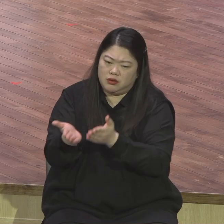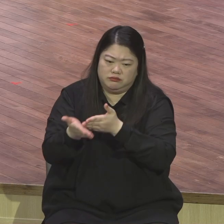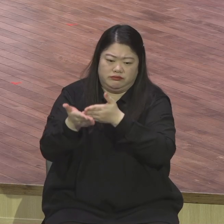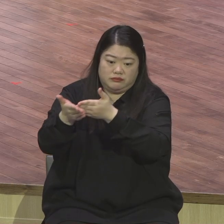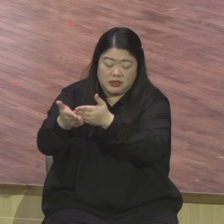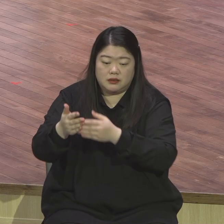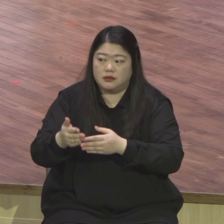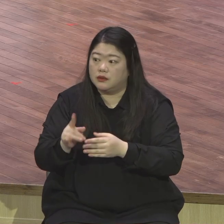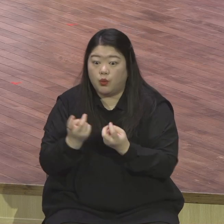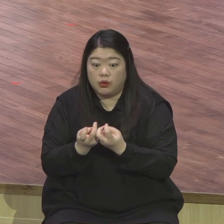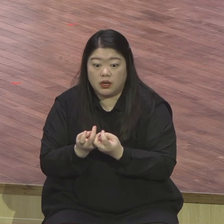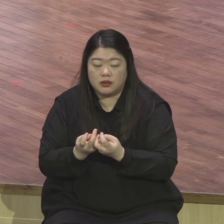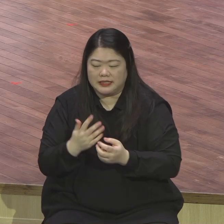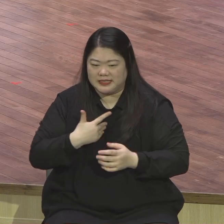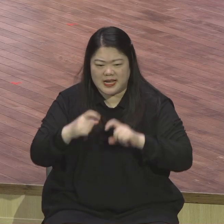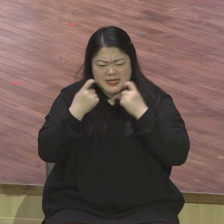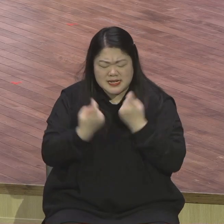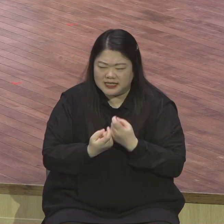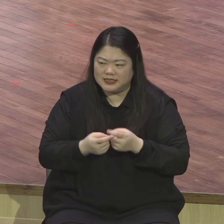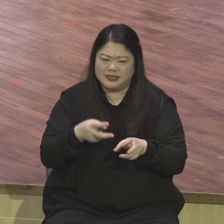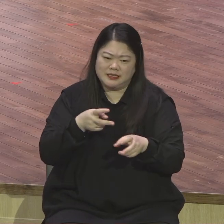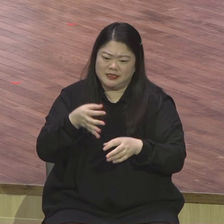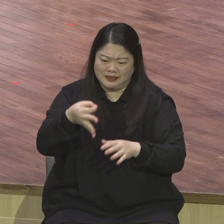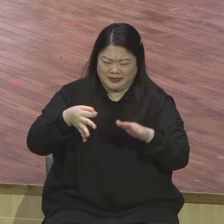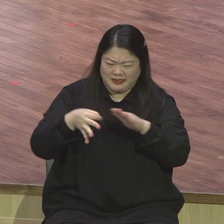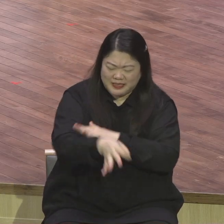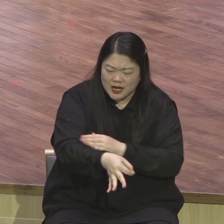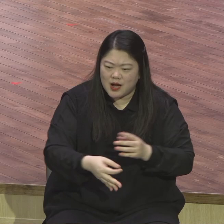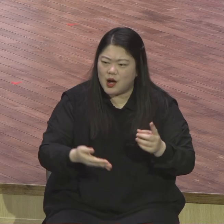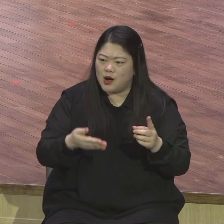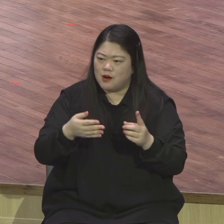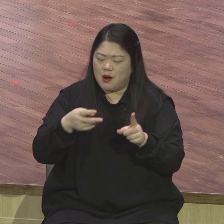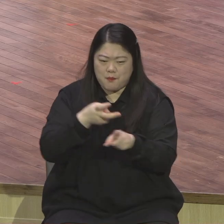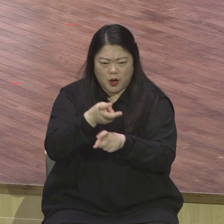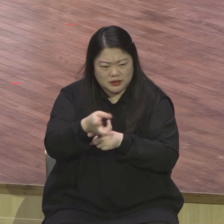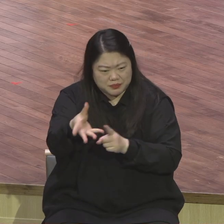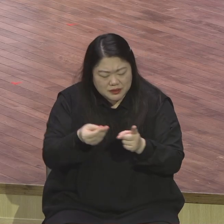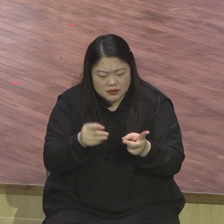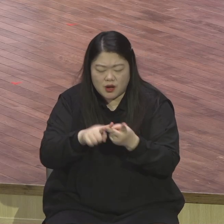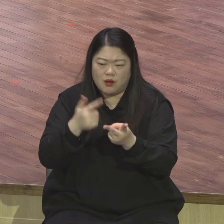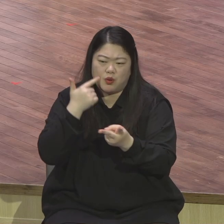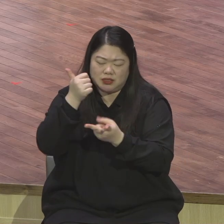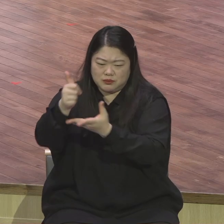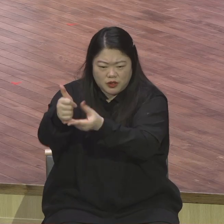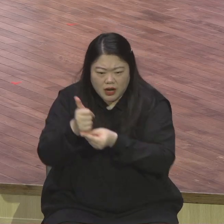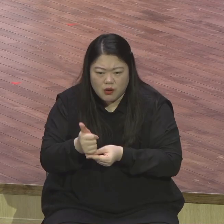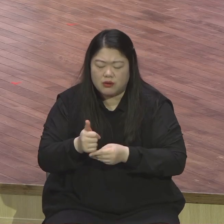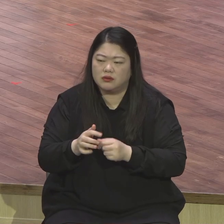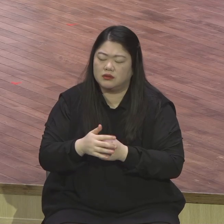빌려서 이 정필터 목사님 축도하게 만들고 앞에 서서 그냥 부산보금화자 떠들던 사람이에요